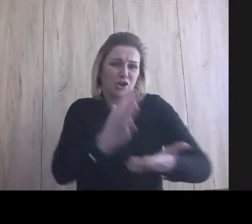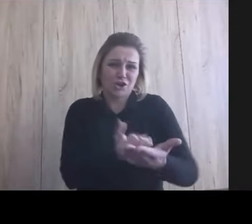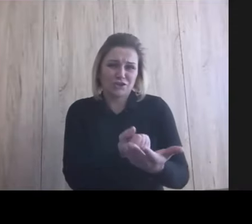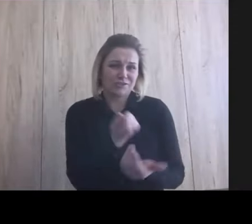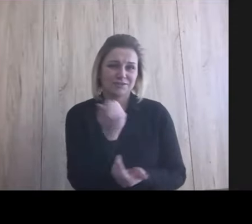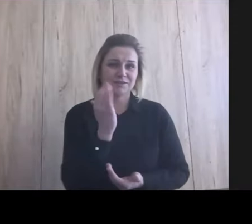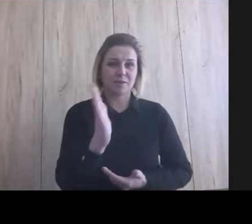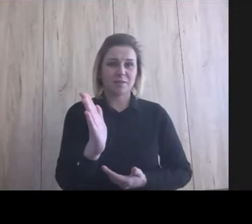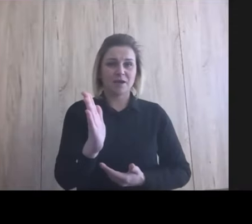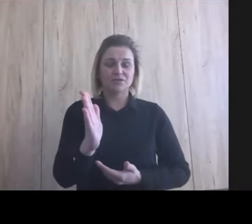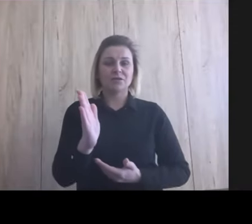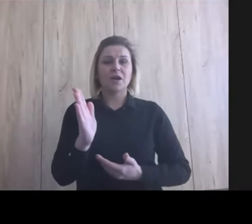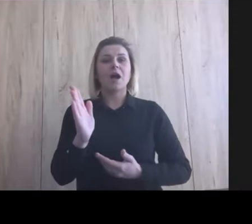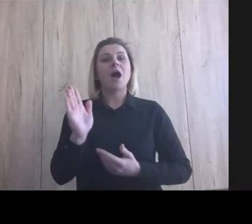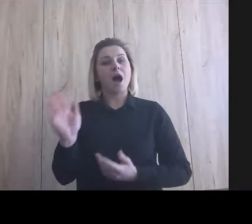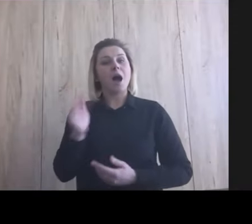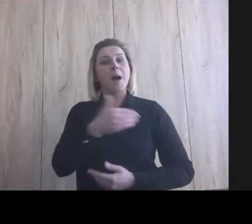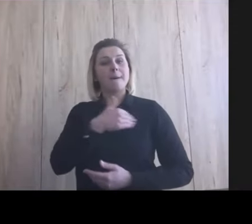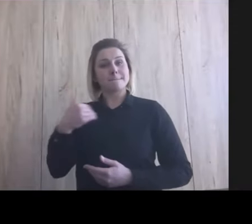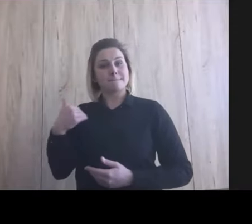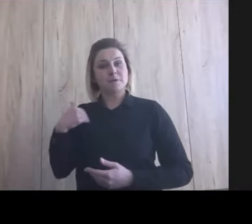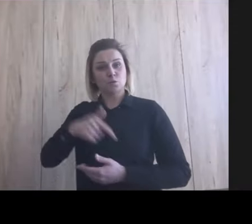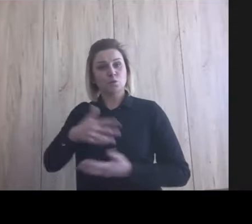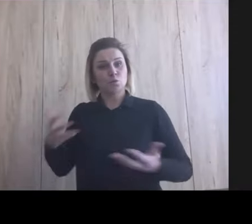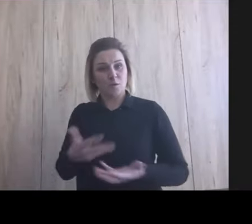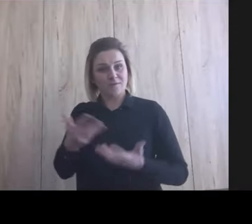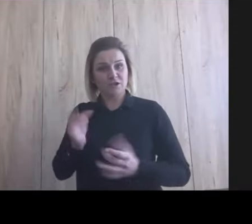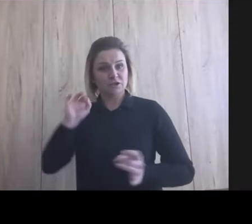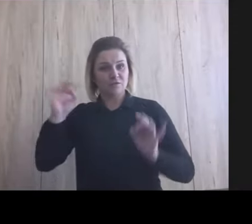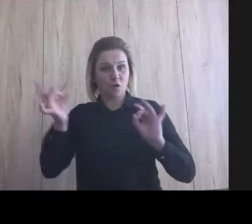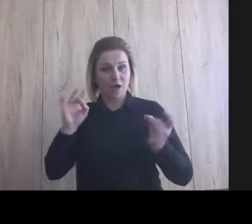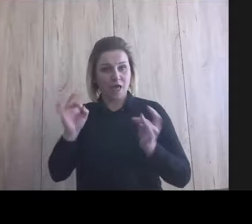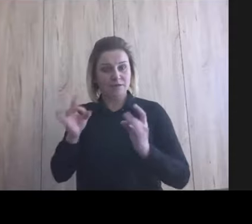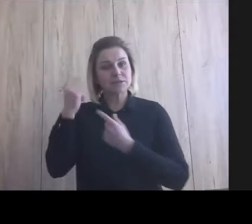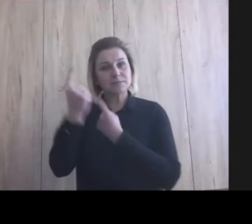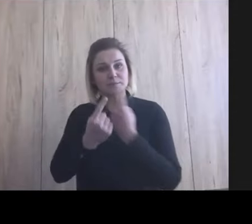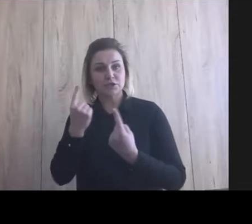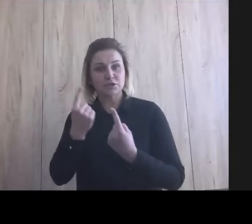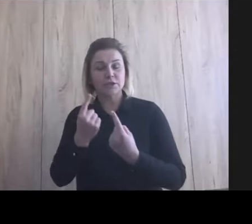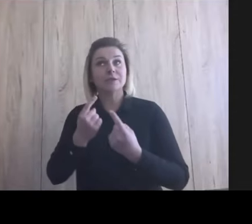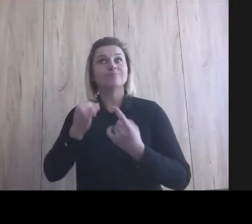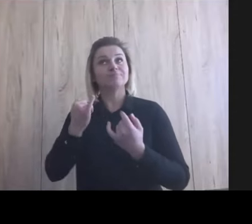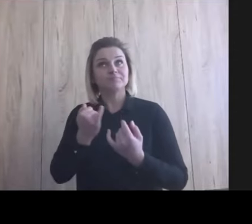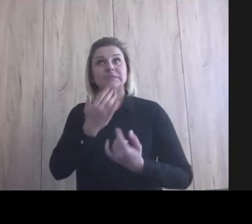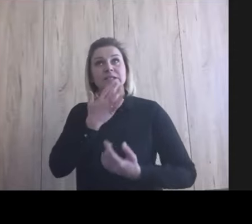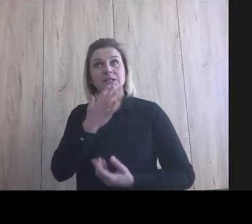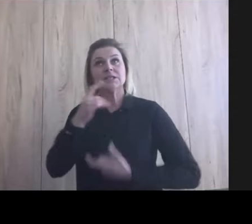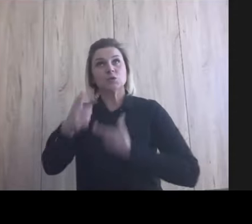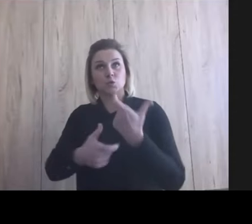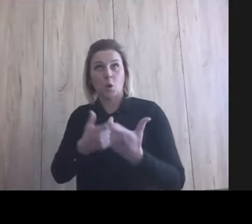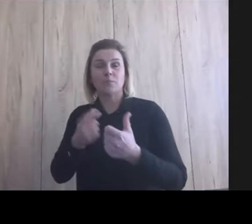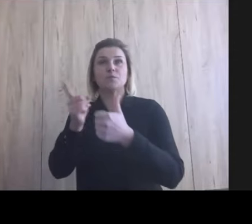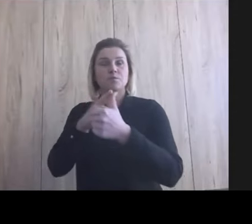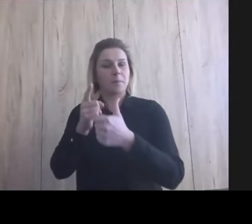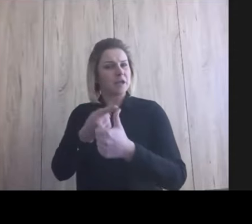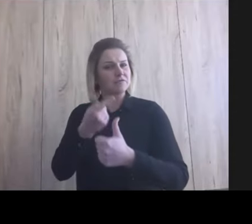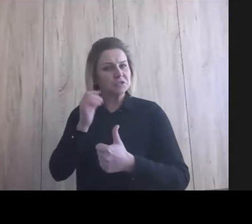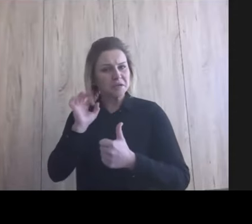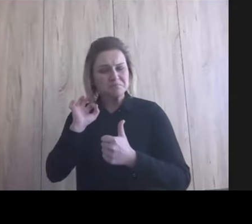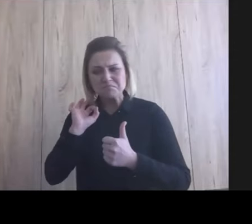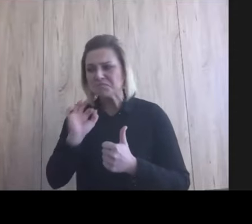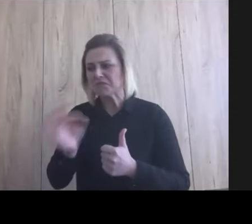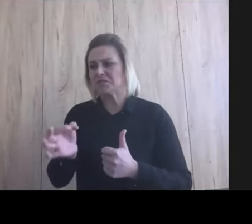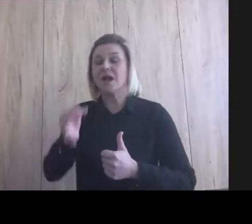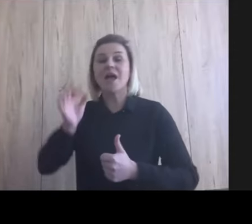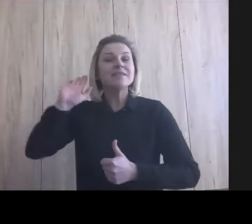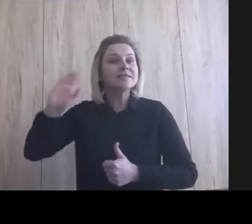A my myślimy w Towarzystwie GEST o tym, żeby jak już coś robimy, to po pierwsze zróbmy to bardzo dobrze, nawet jeżeli to będzie